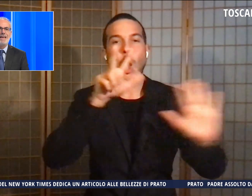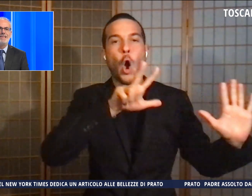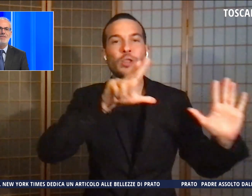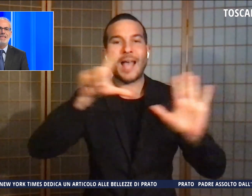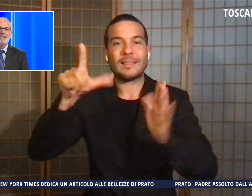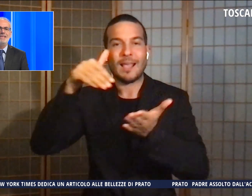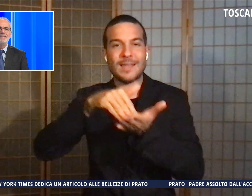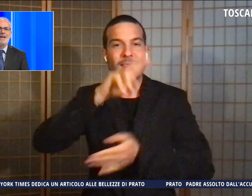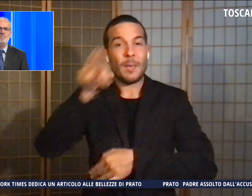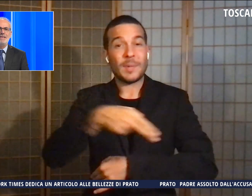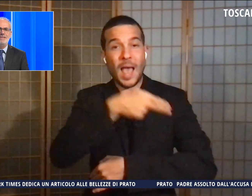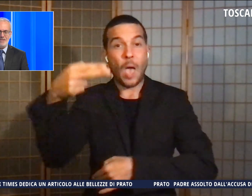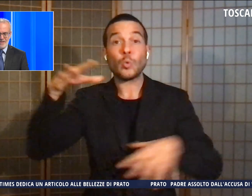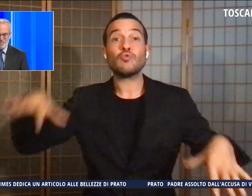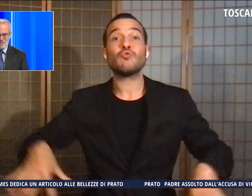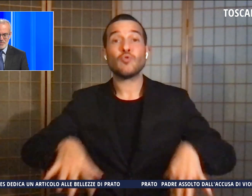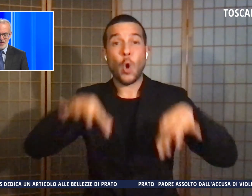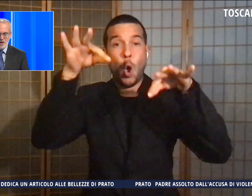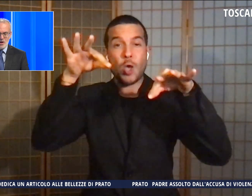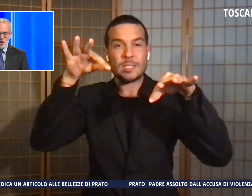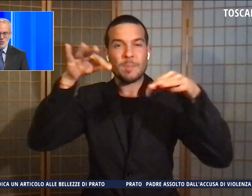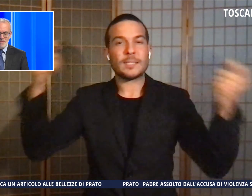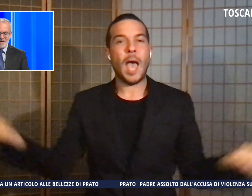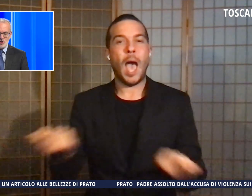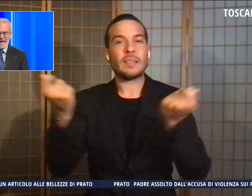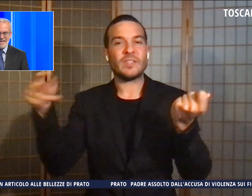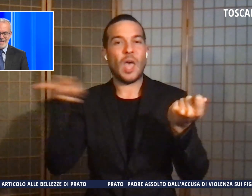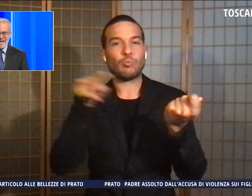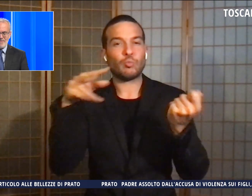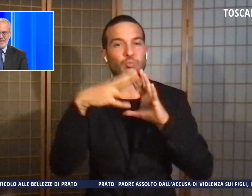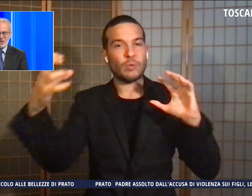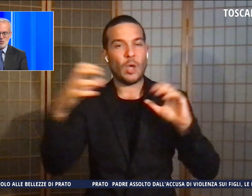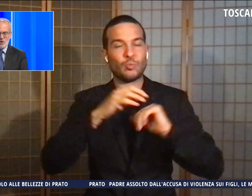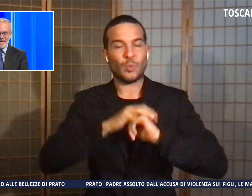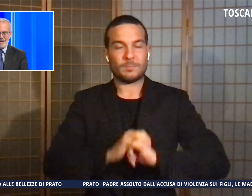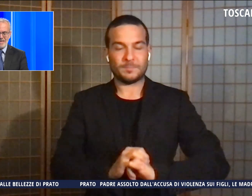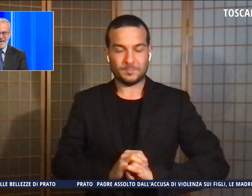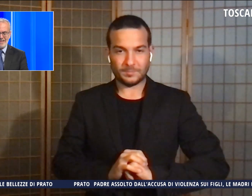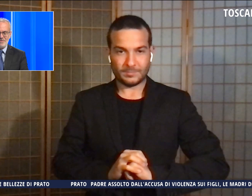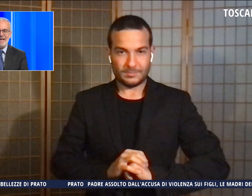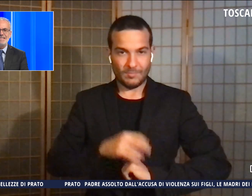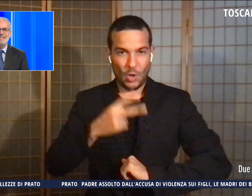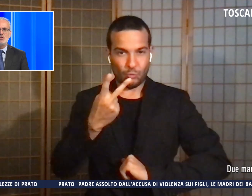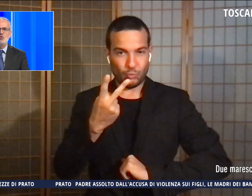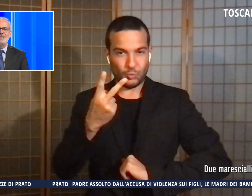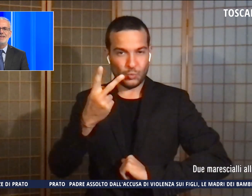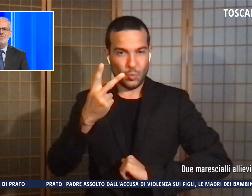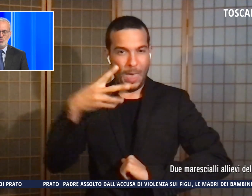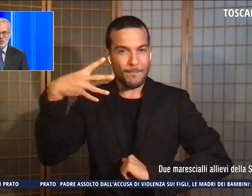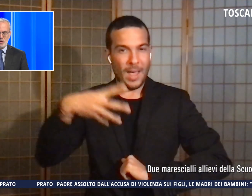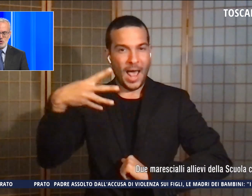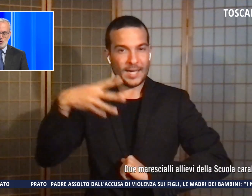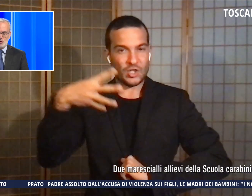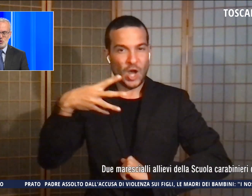sospesa l'attività di entrambe le ditte. Due marescialli allievi della Scuola Carabinieri di Firenze sono